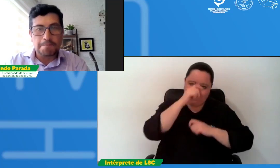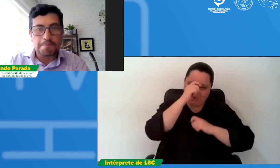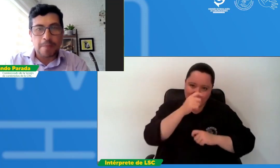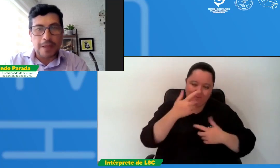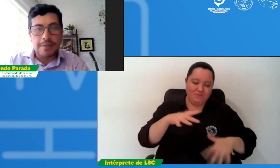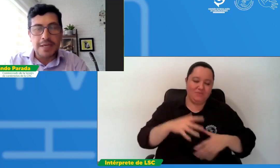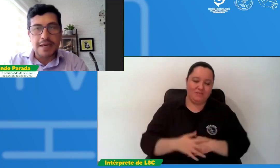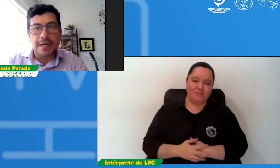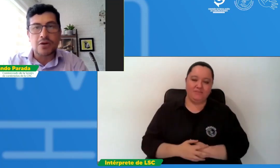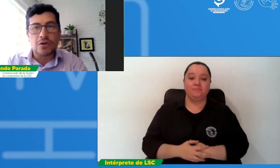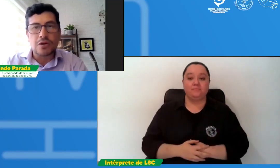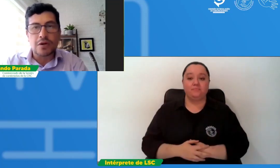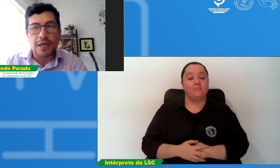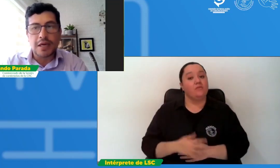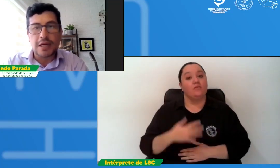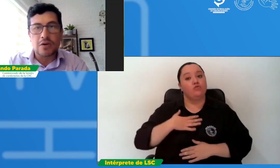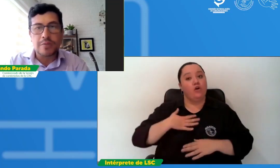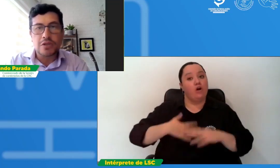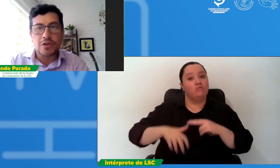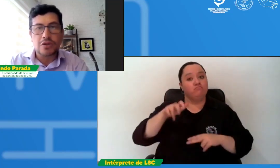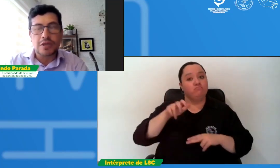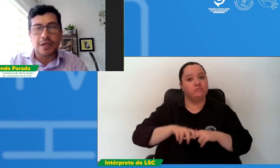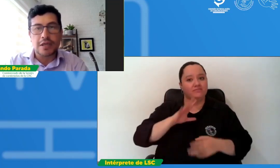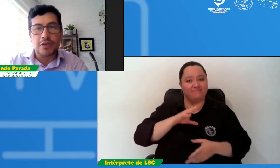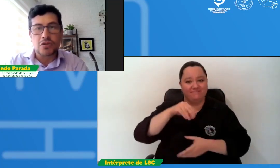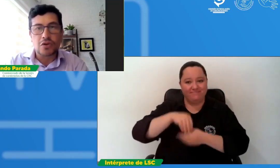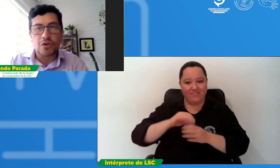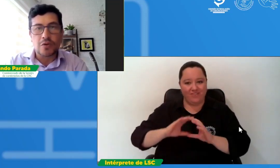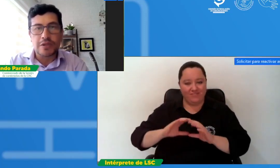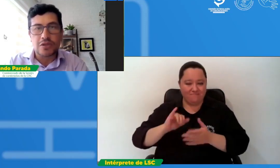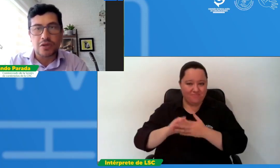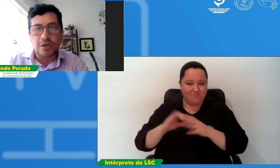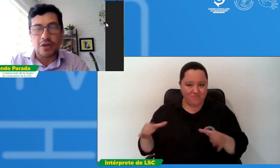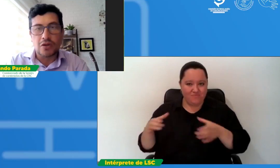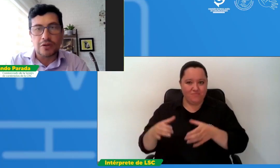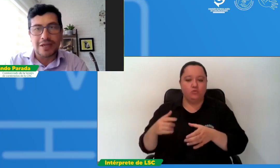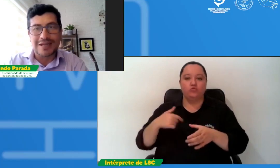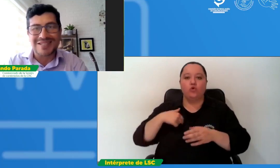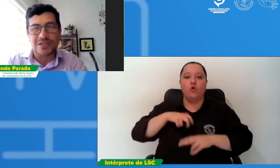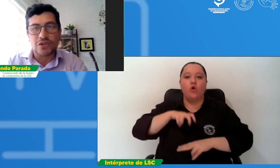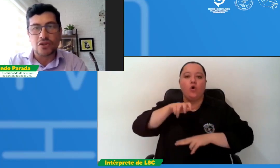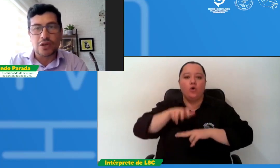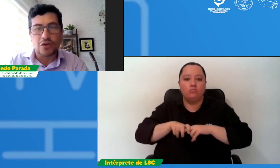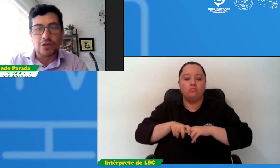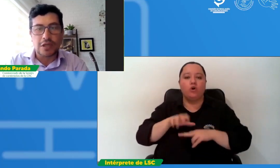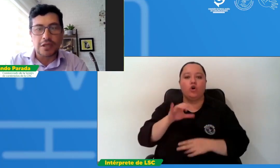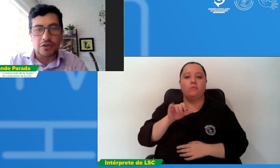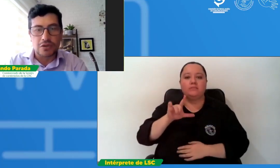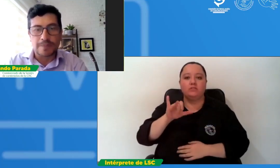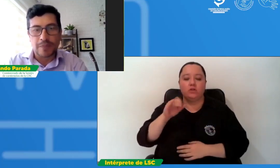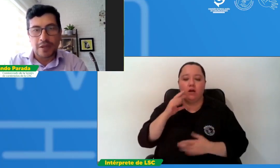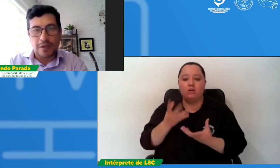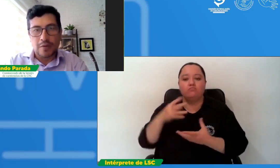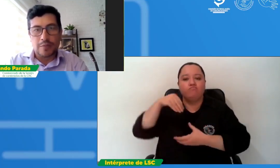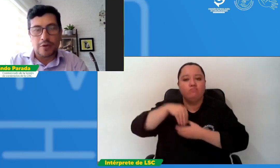Y mi cargo en la comisión, yo soy comisionado de la sesión de contenidos. Para